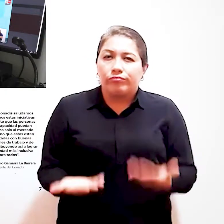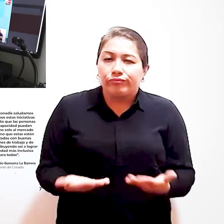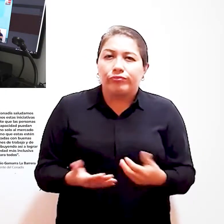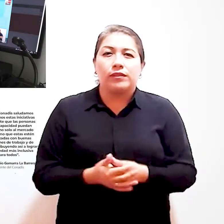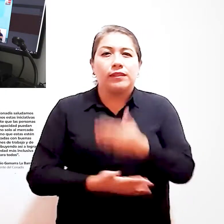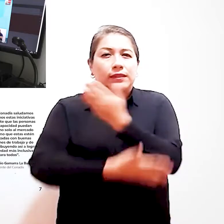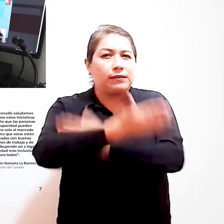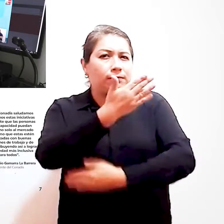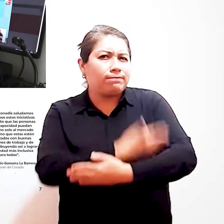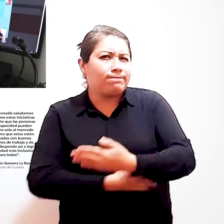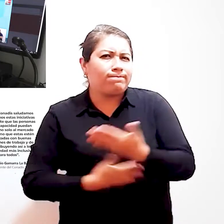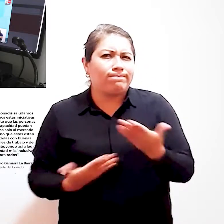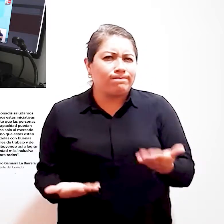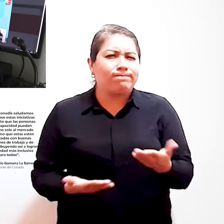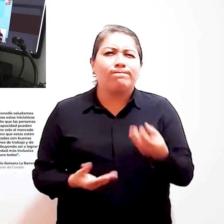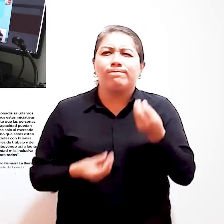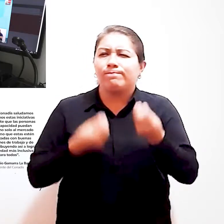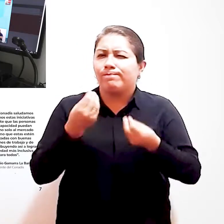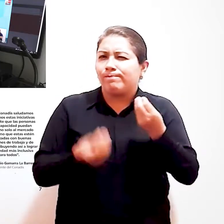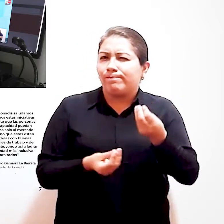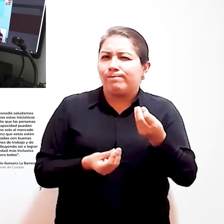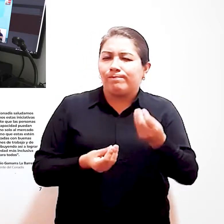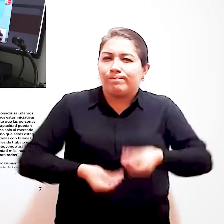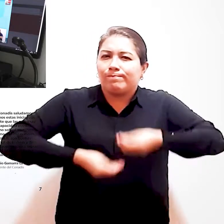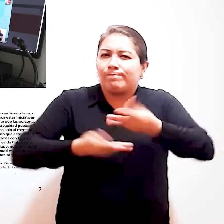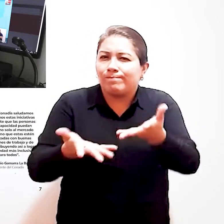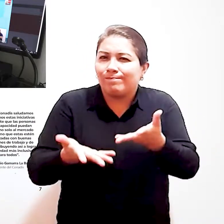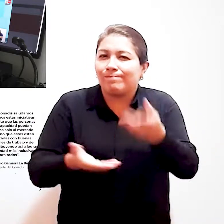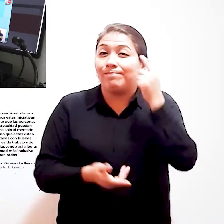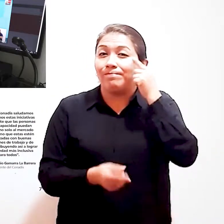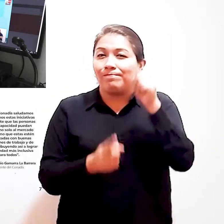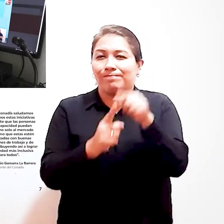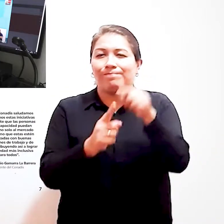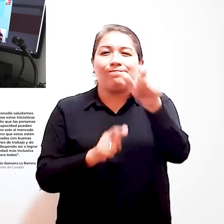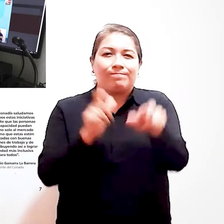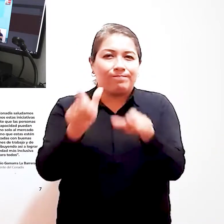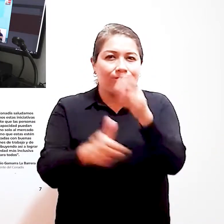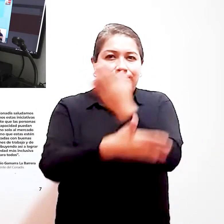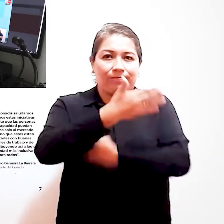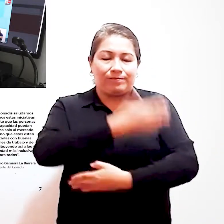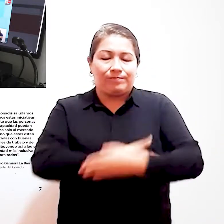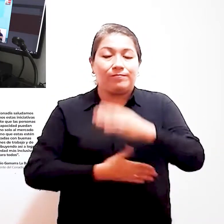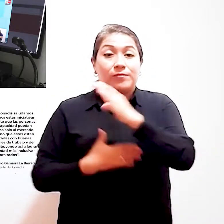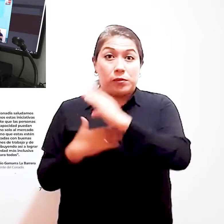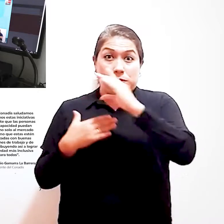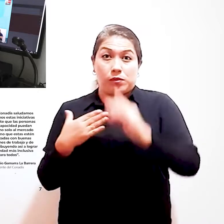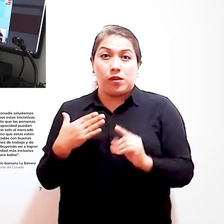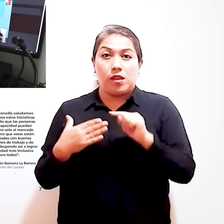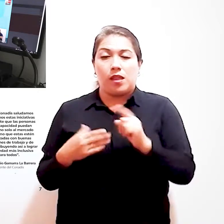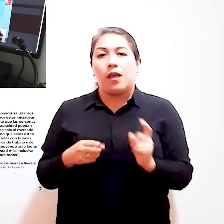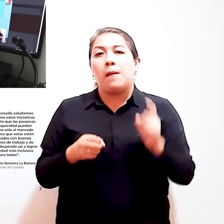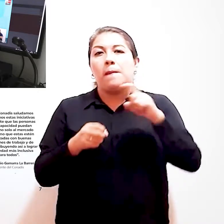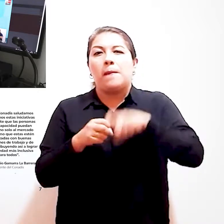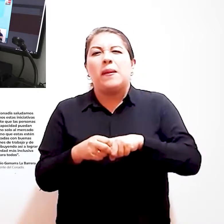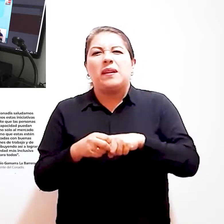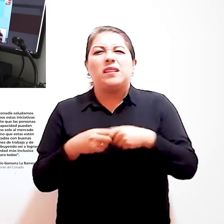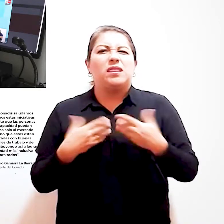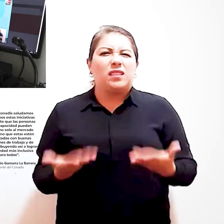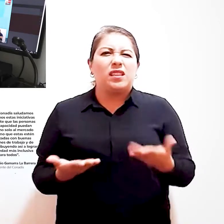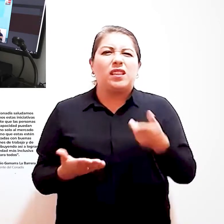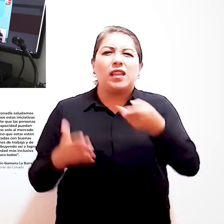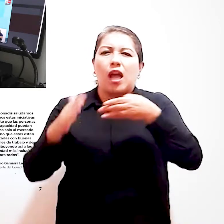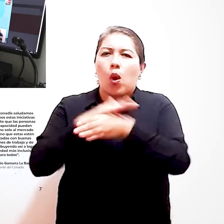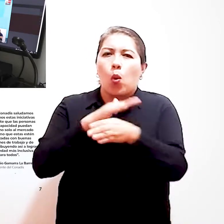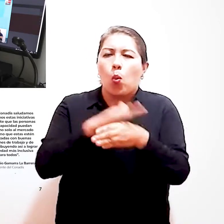Web accesible para promover el empleo a disposición de las personas con discapacidad El Conadis